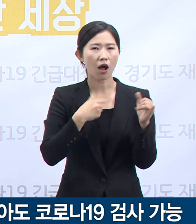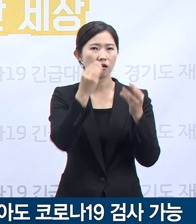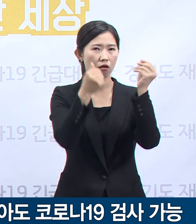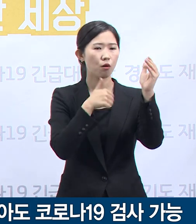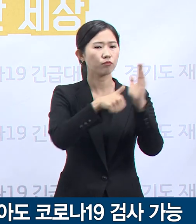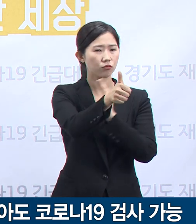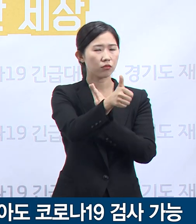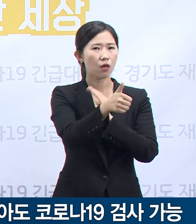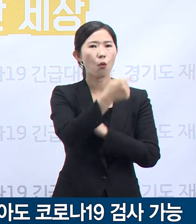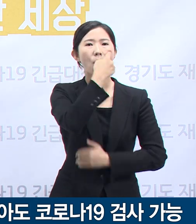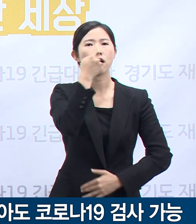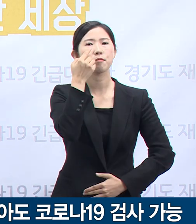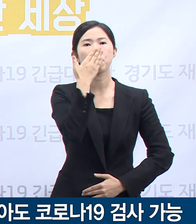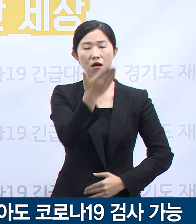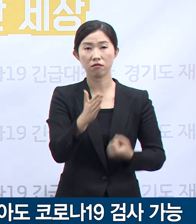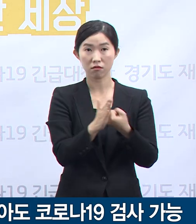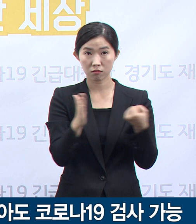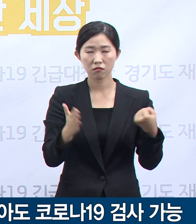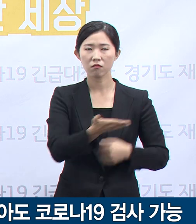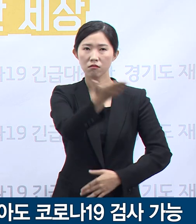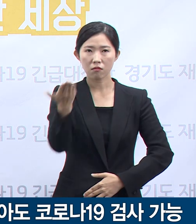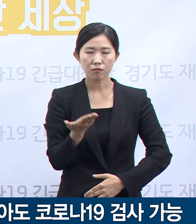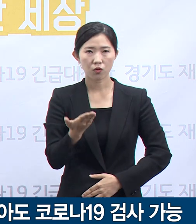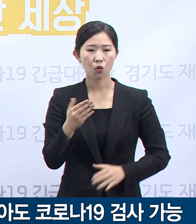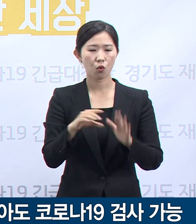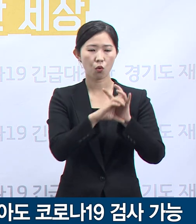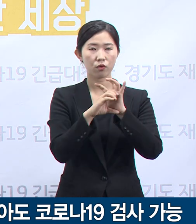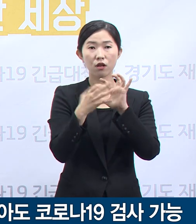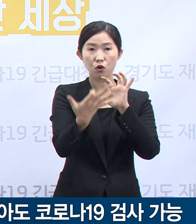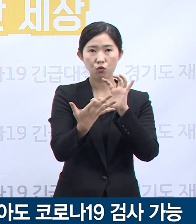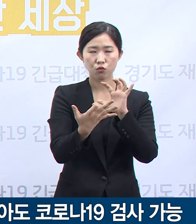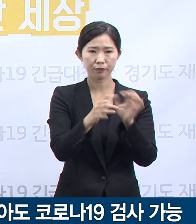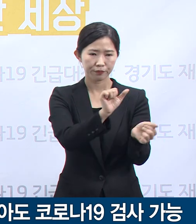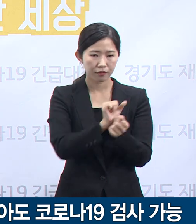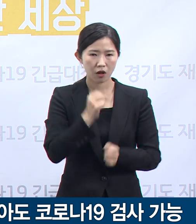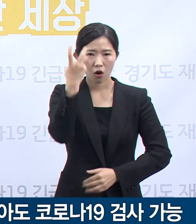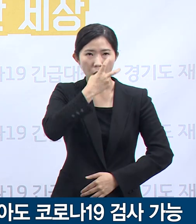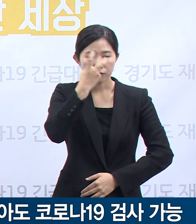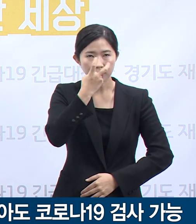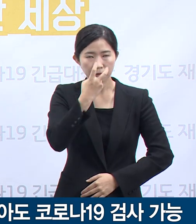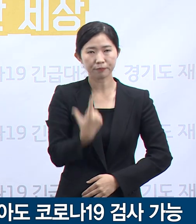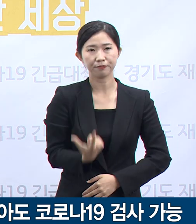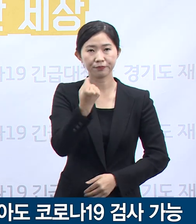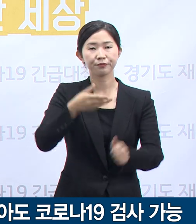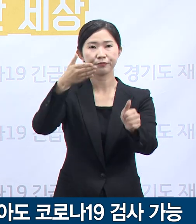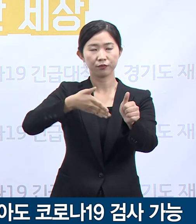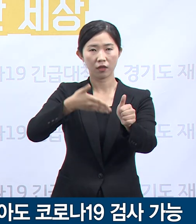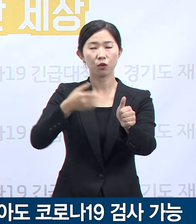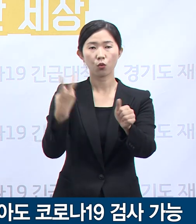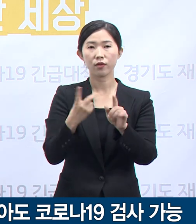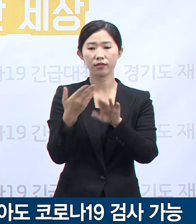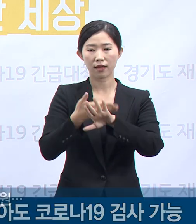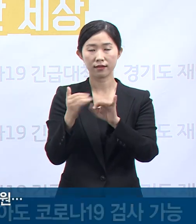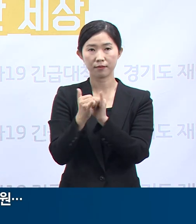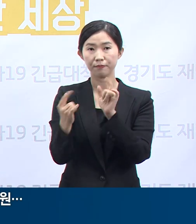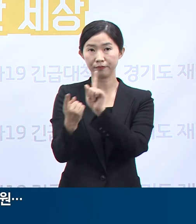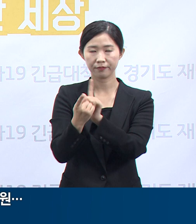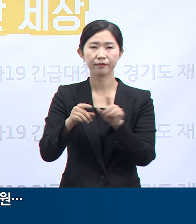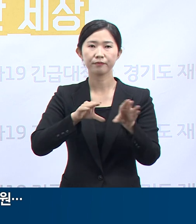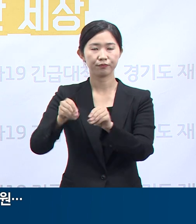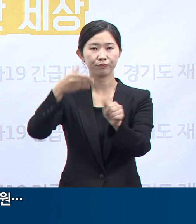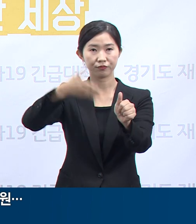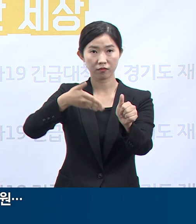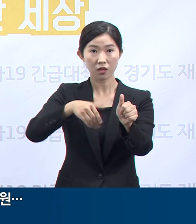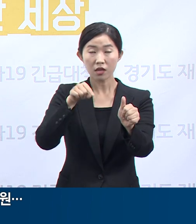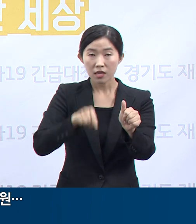점을 참고하여 코로나19 감염검사에 신속히 응하고 대인접촉을 금하시기 바랍니다. 이 명령은 감염법의 예방